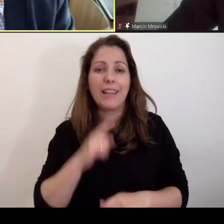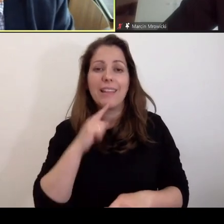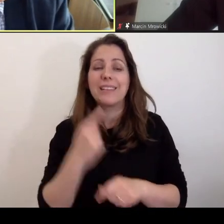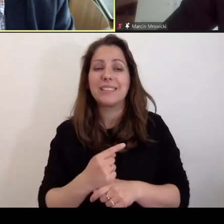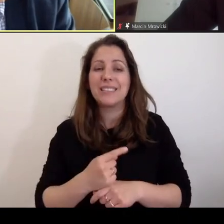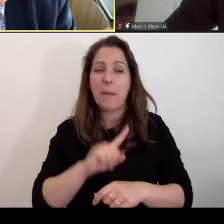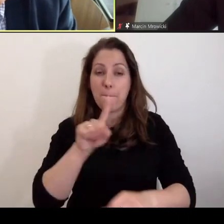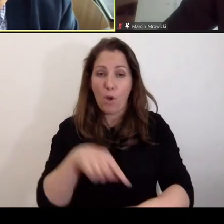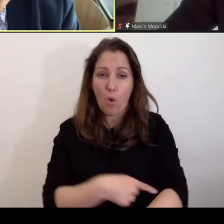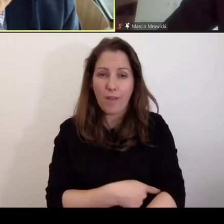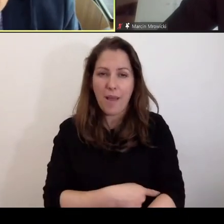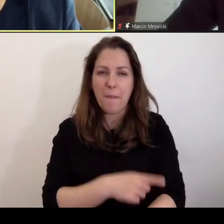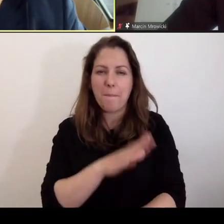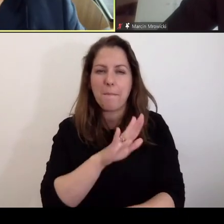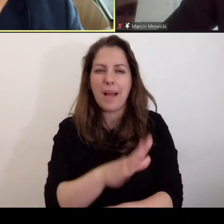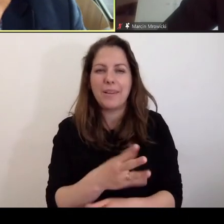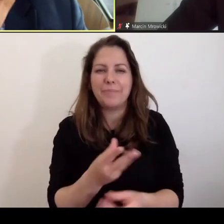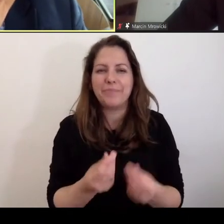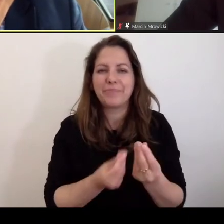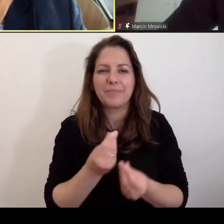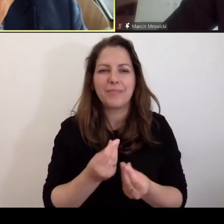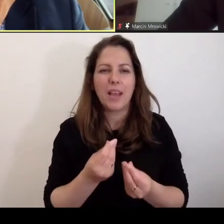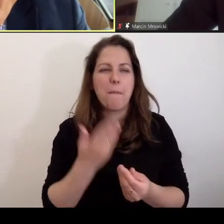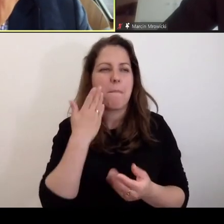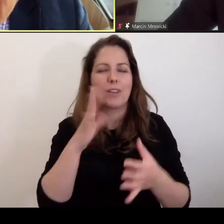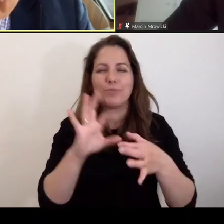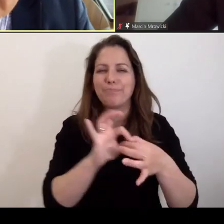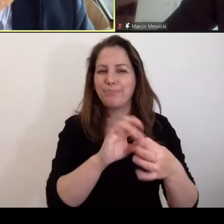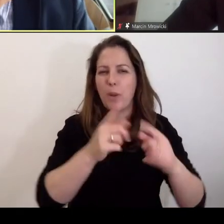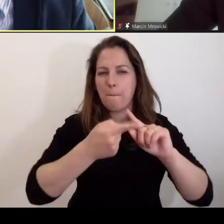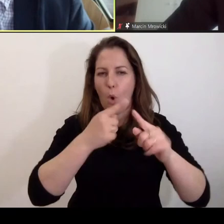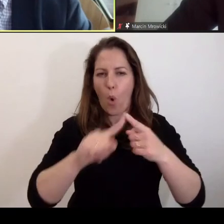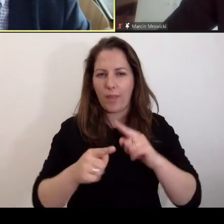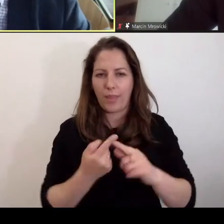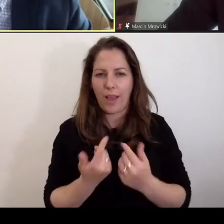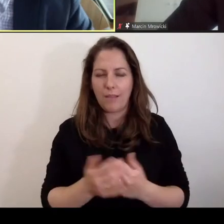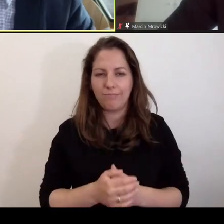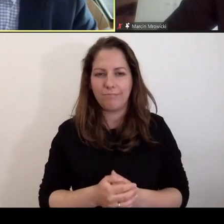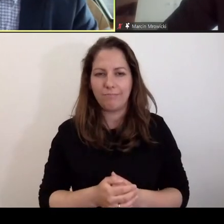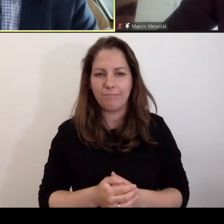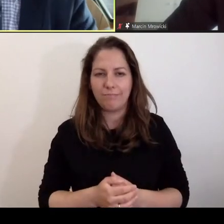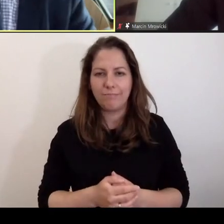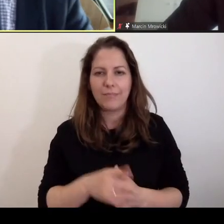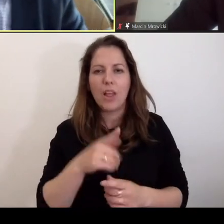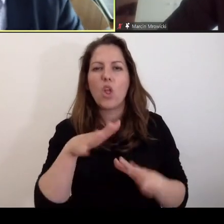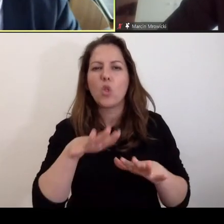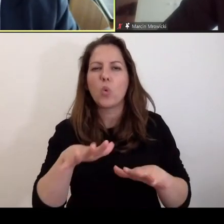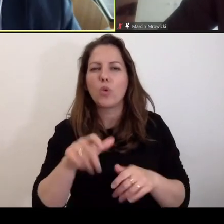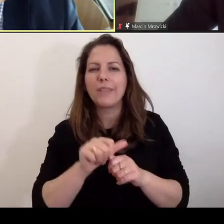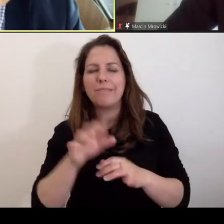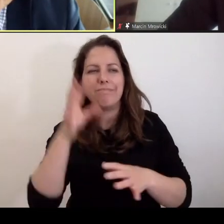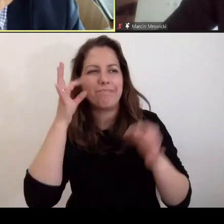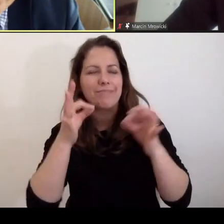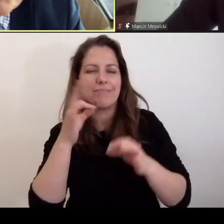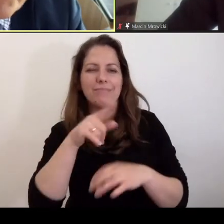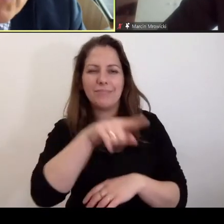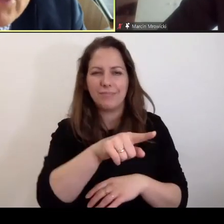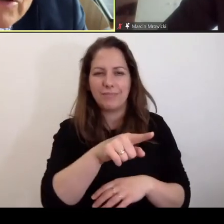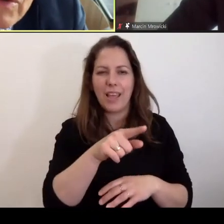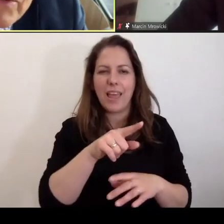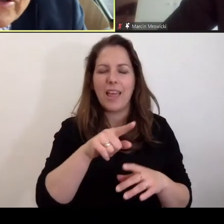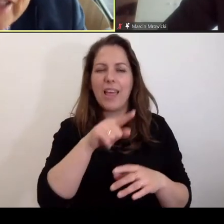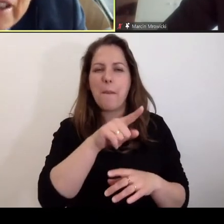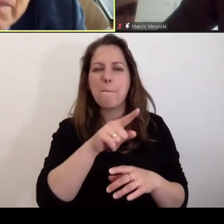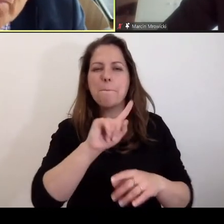prokuratora mają, no jednak są bardzo upolitycznione. W związku z tym były bardzo poważne opory w dyskusji międzyrządowej, aby